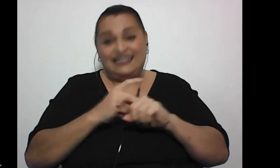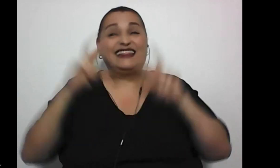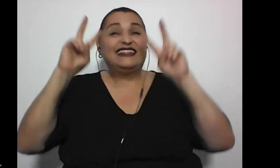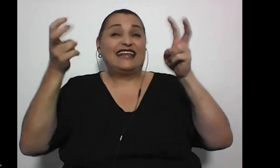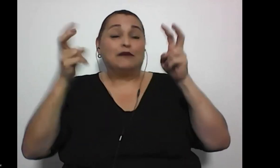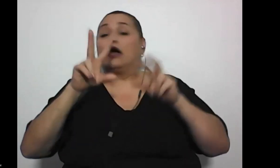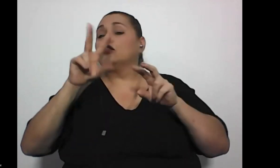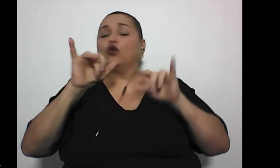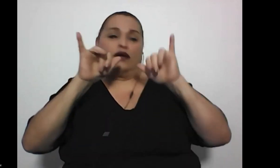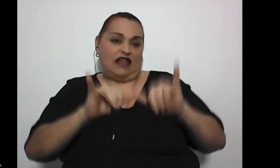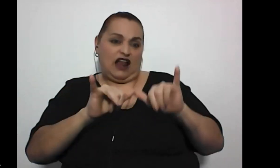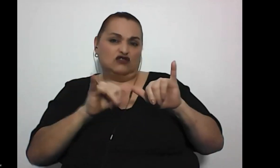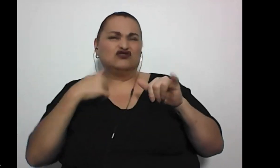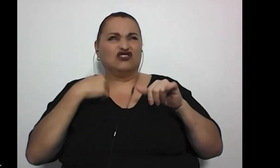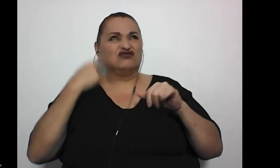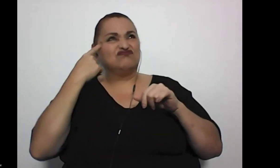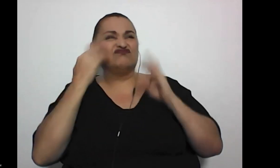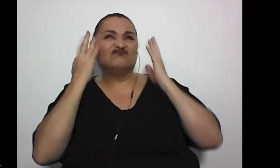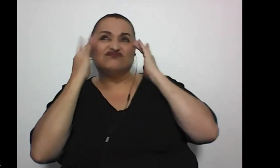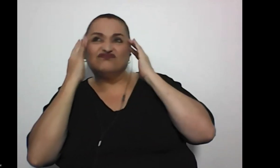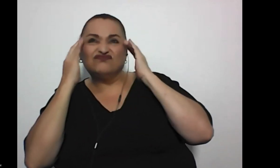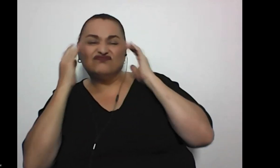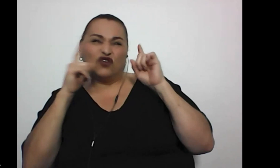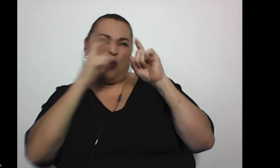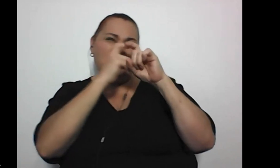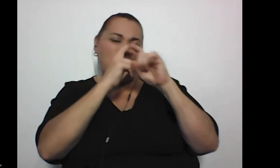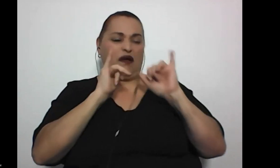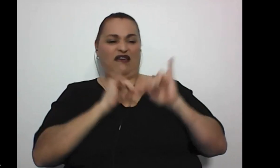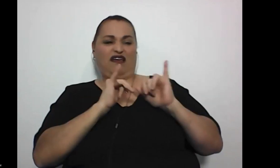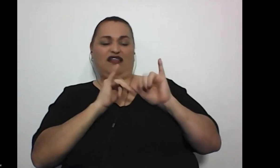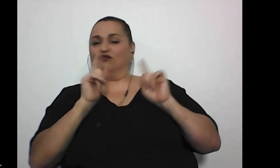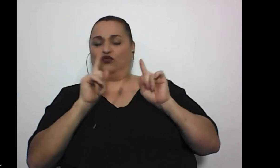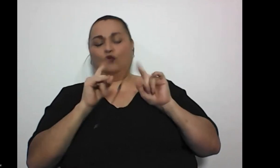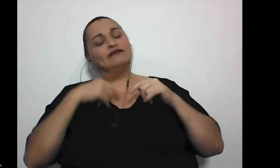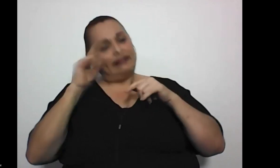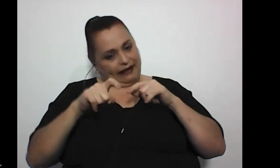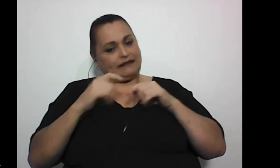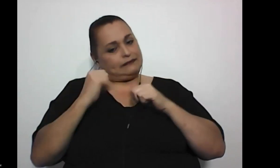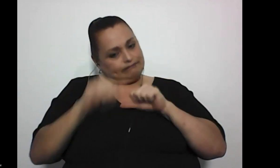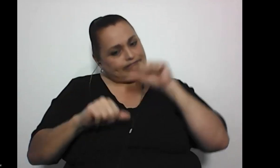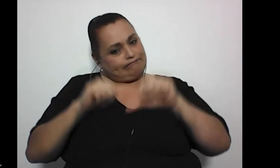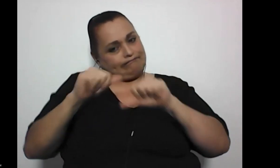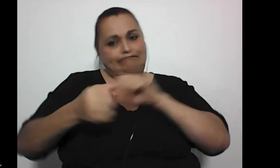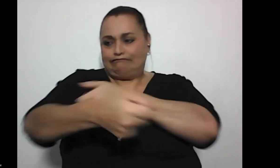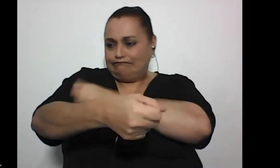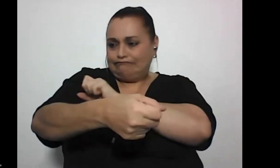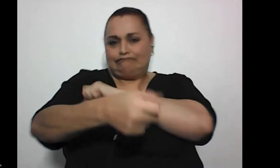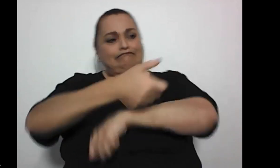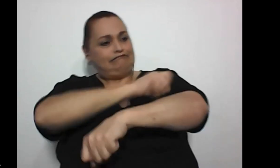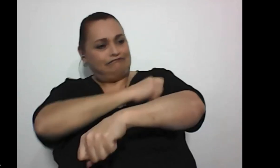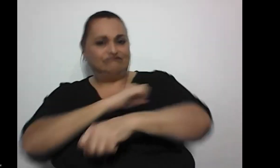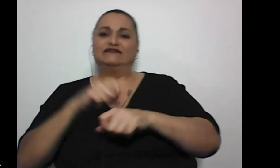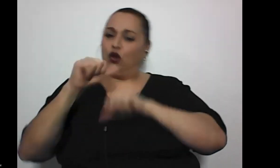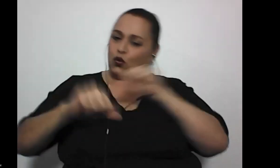es no quedarnos en que esa complejidad nos ataque, ¿verdad? Y nos quede, nos deje ahí paralizadas, sino empoderarnos de a poquitos, luchar